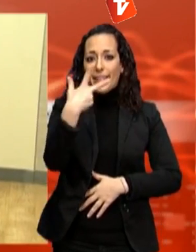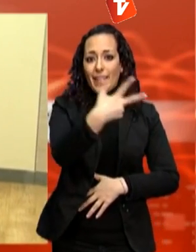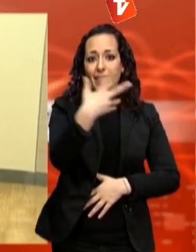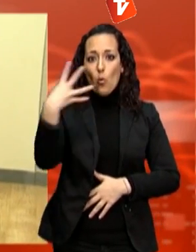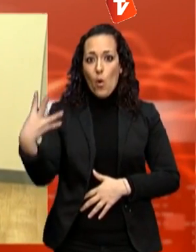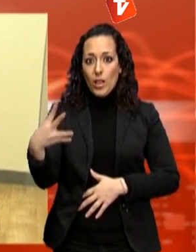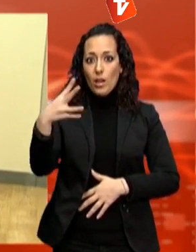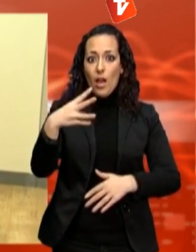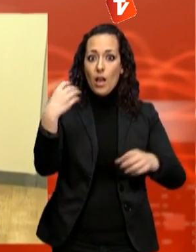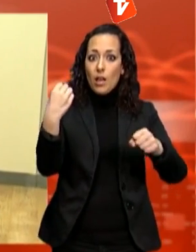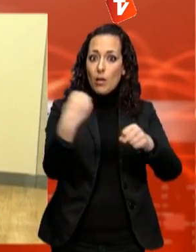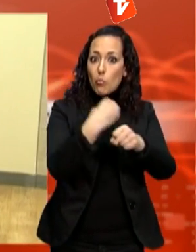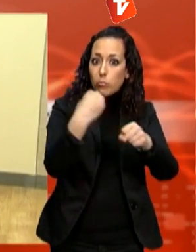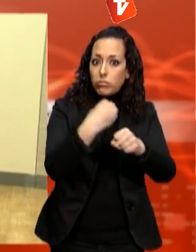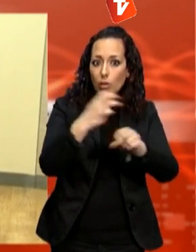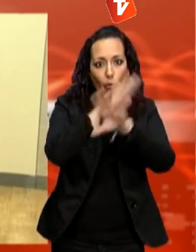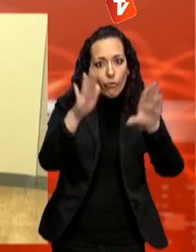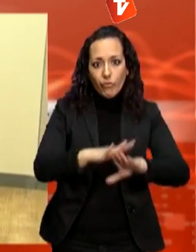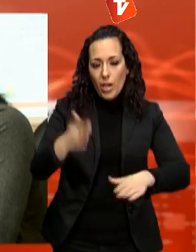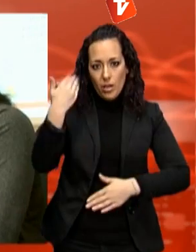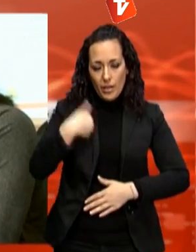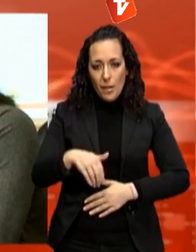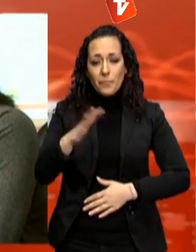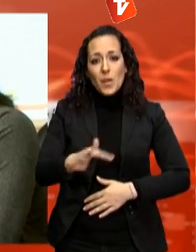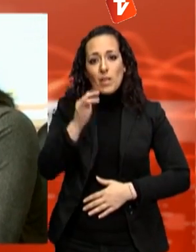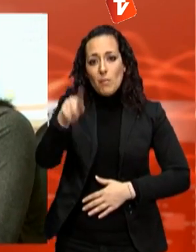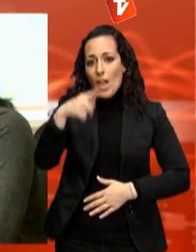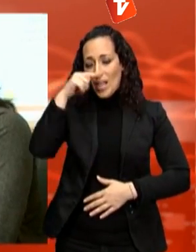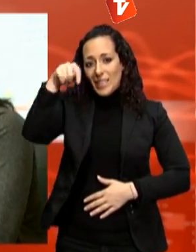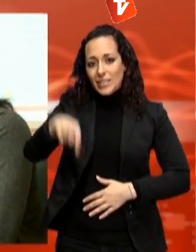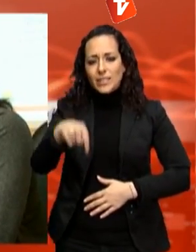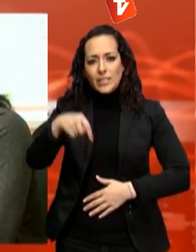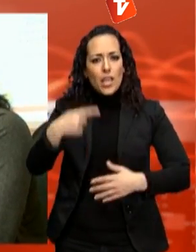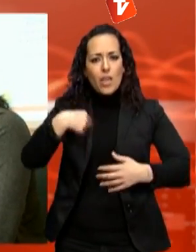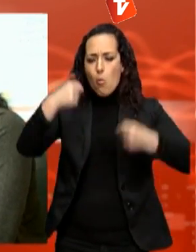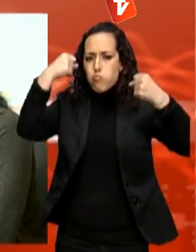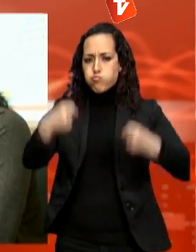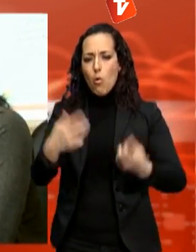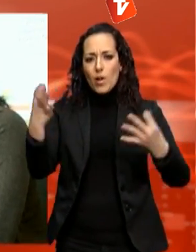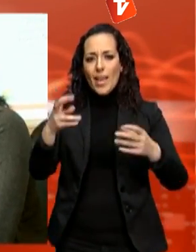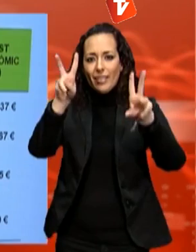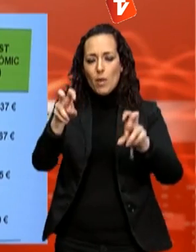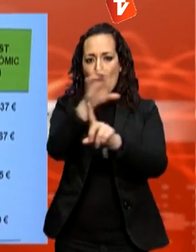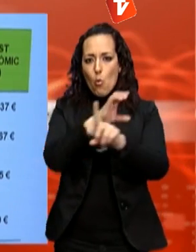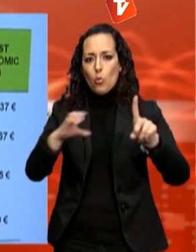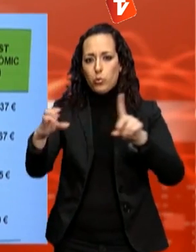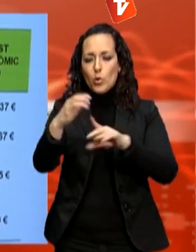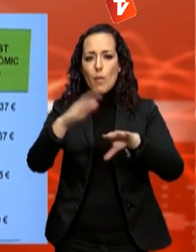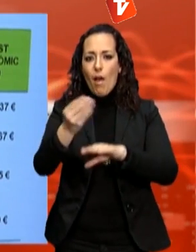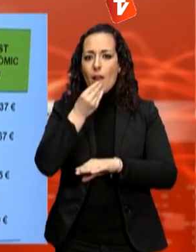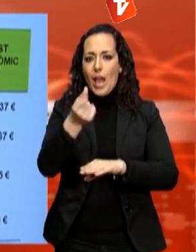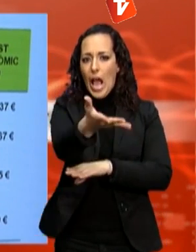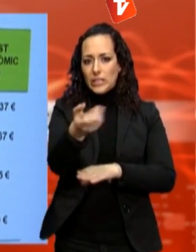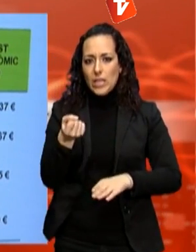72%. A més, durant aquest primer any s'ha consolidat la cultura de l'estalvi i l'eficiència energètica gràcies a la formació de bona part del personal